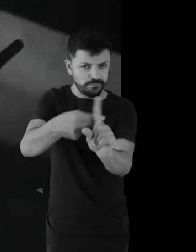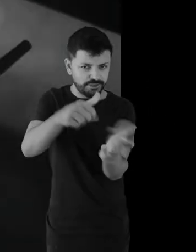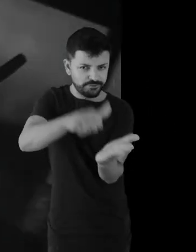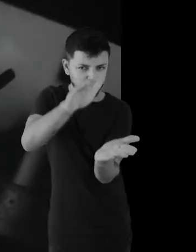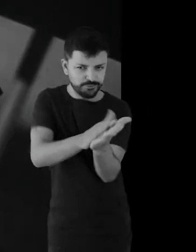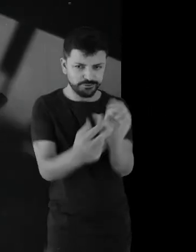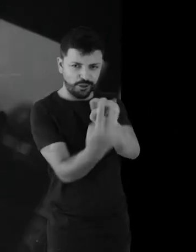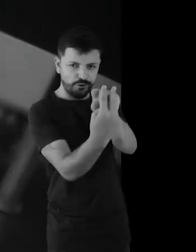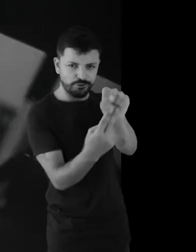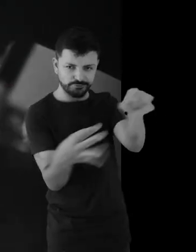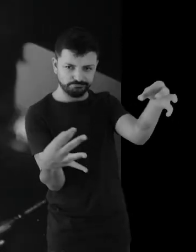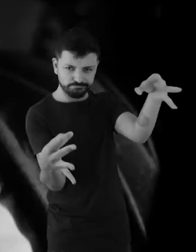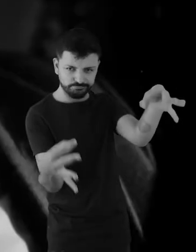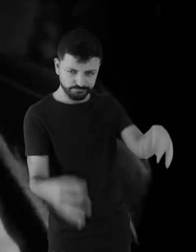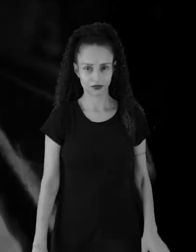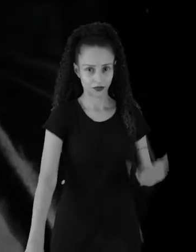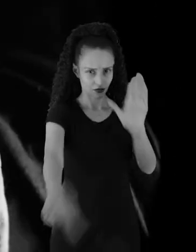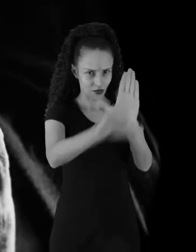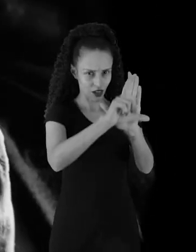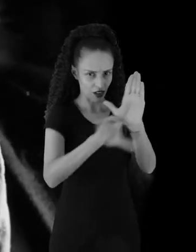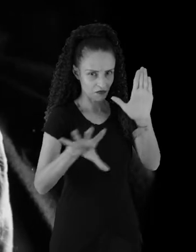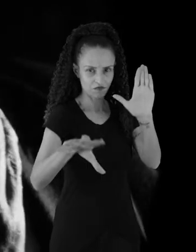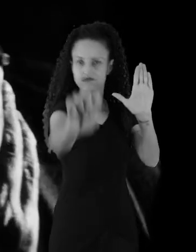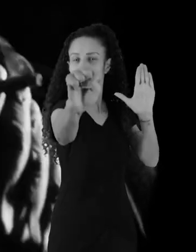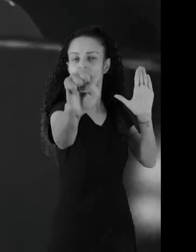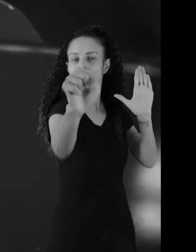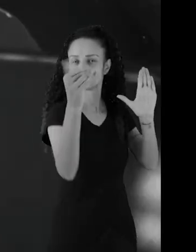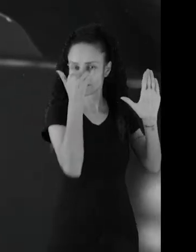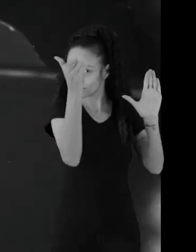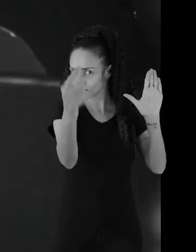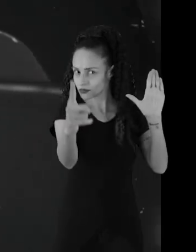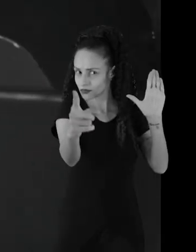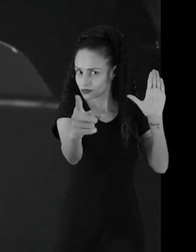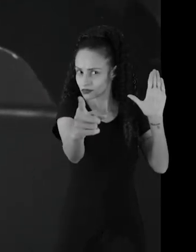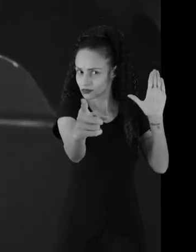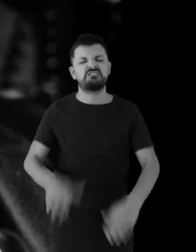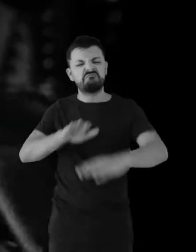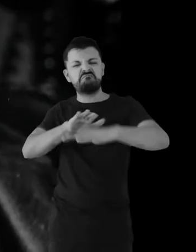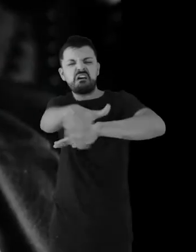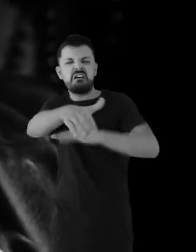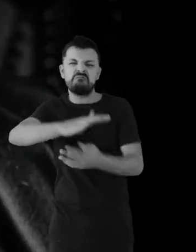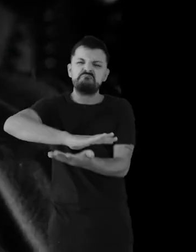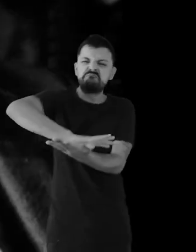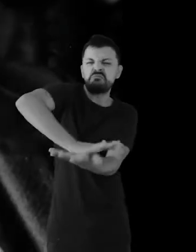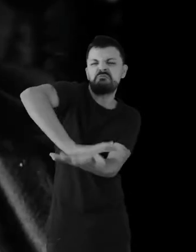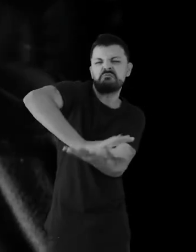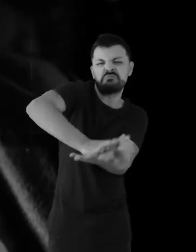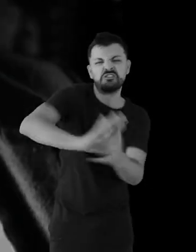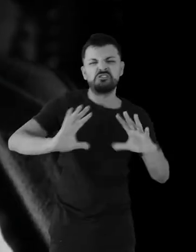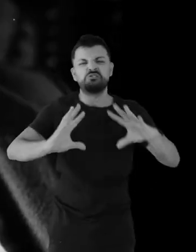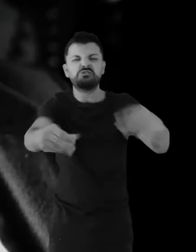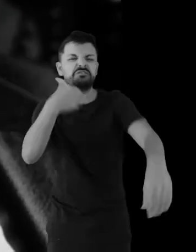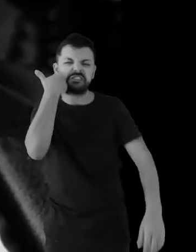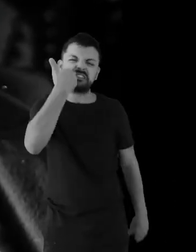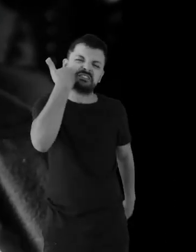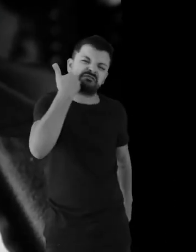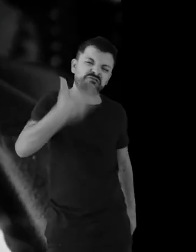Fora a multa de dez cruzeiros novos. Não queira cair nas garmas da lei. Passa por cima, pode fazer um tapete, são todos os safados.